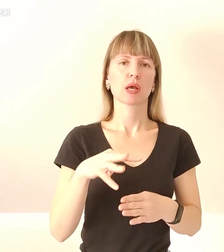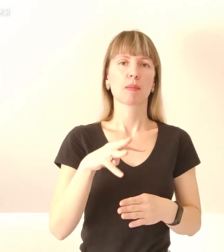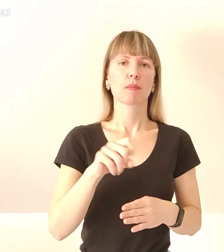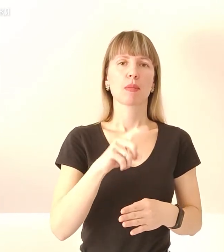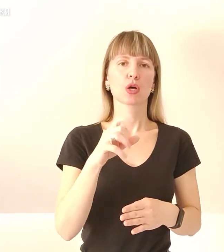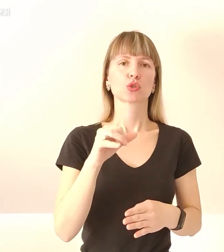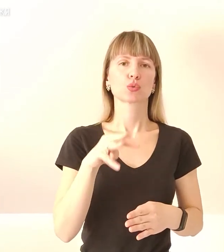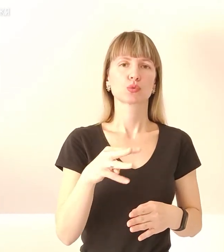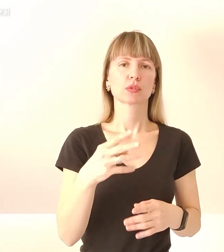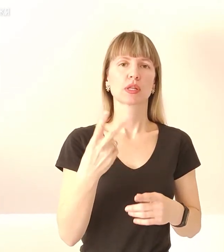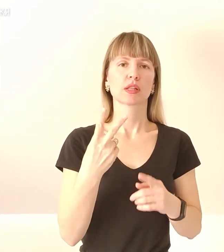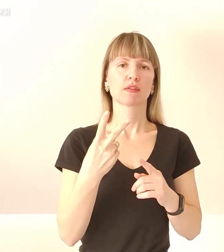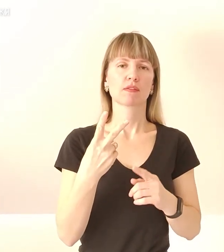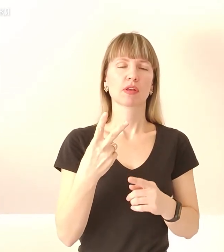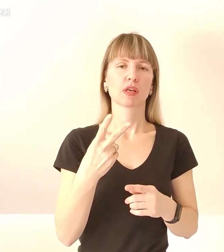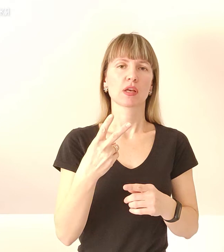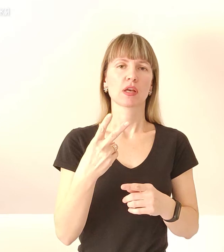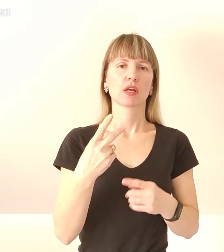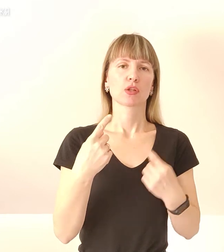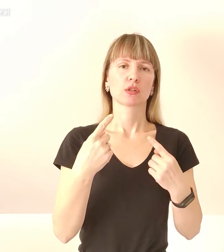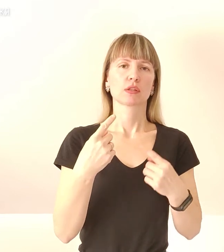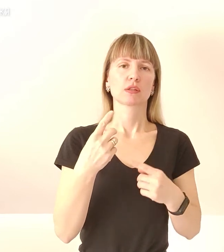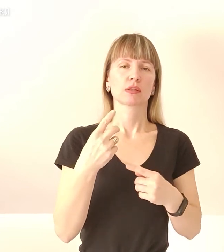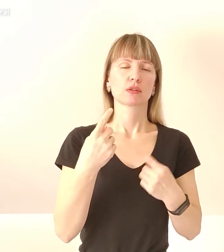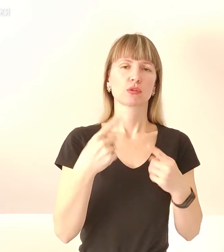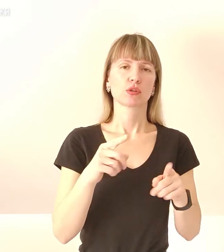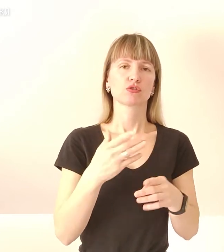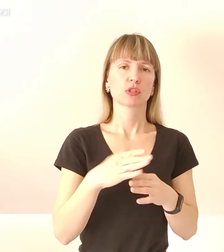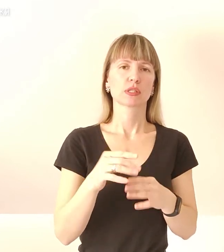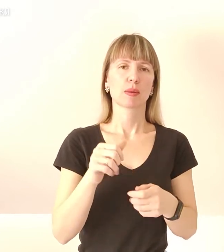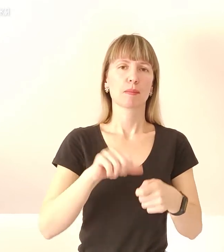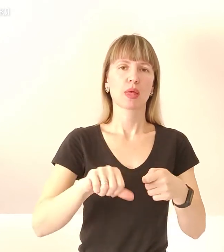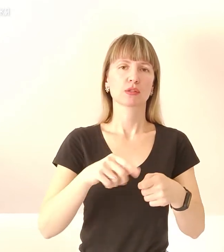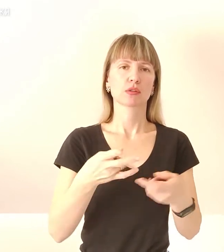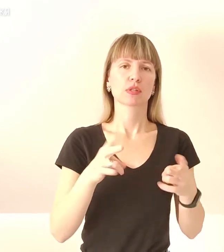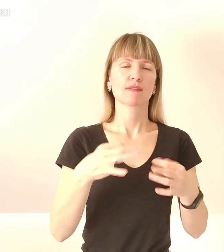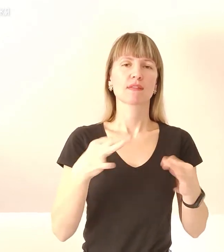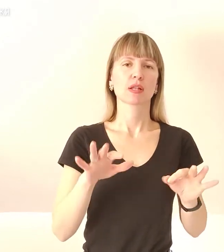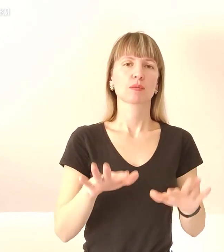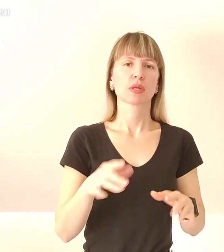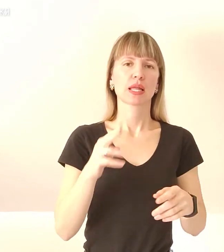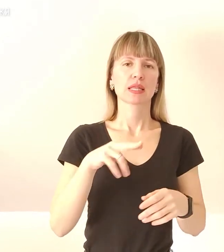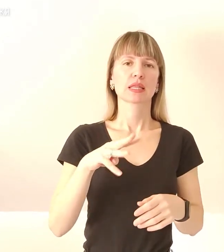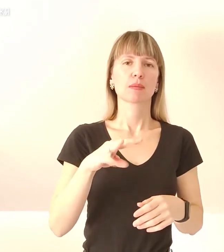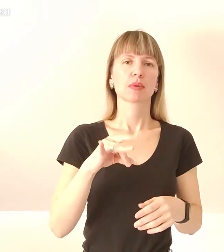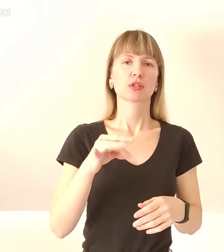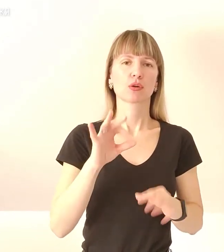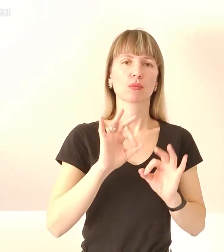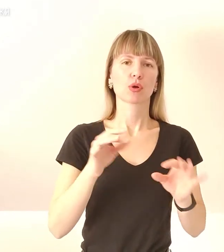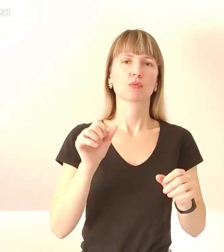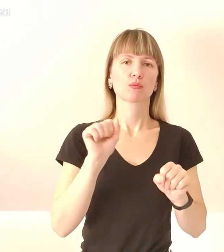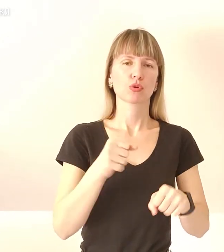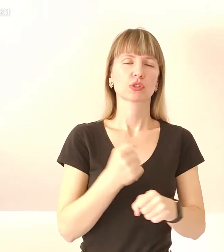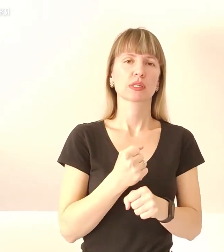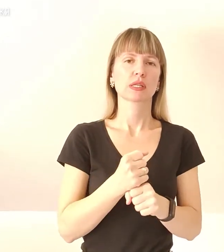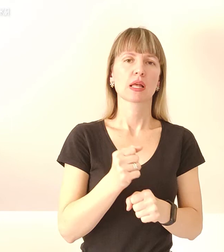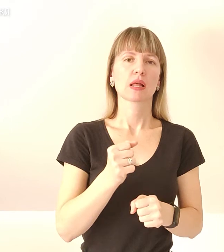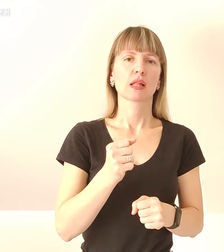дві інші частини бензин. Ось тут лишаємо вільне місце. Дмитро пояснює, можна робити бандерівські узбари з